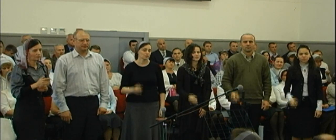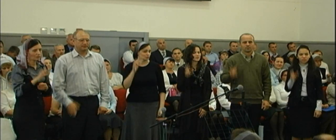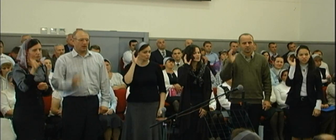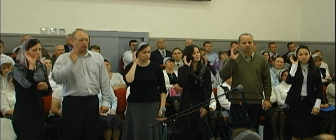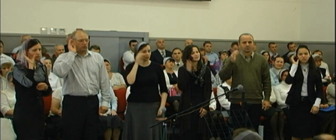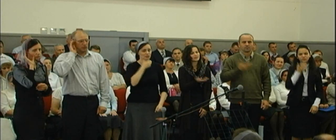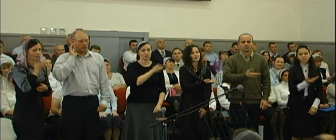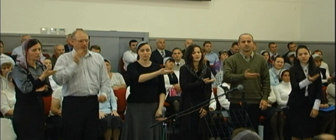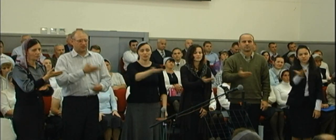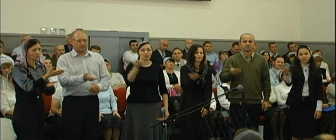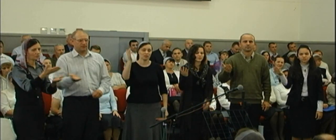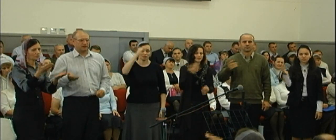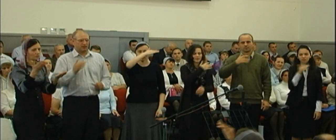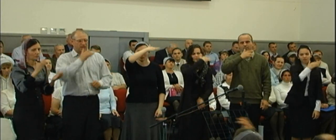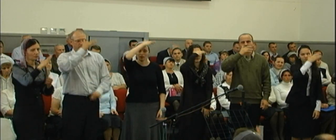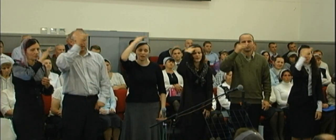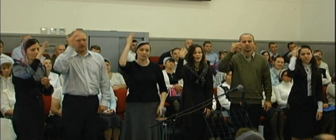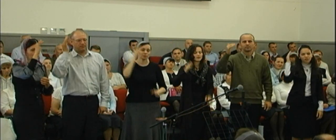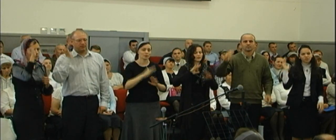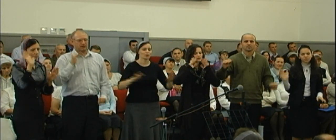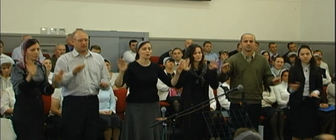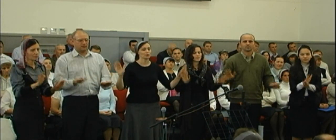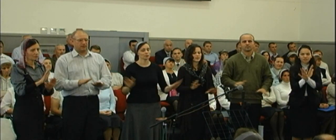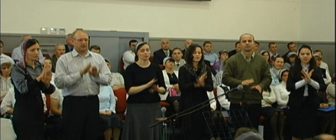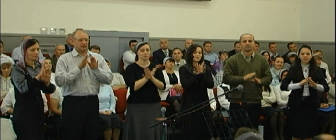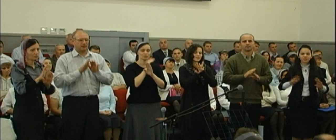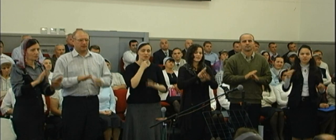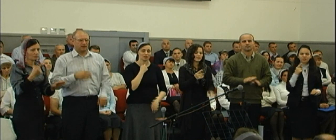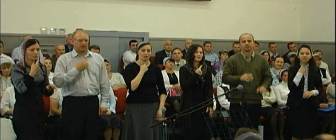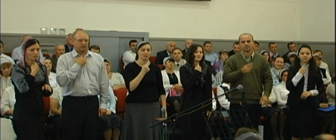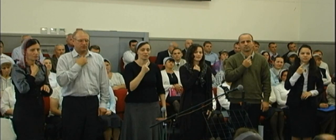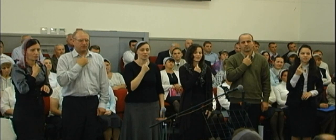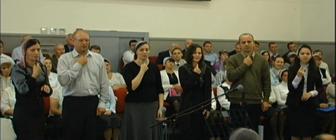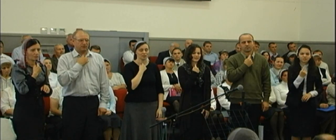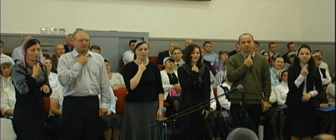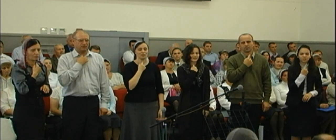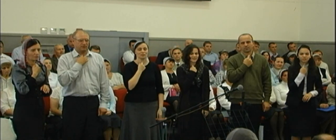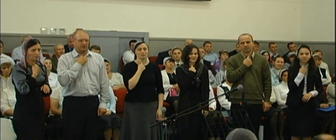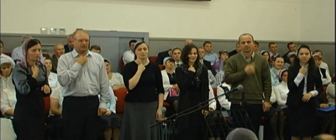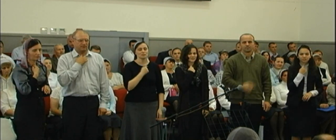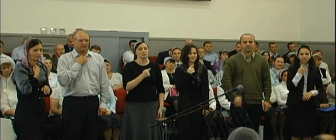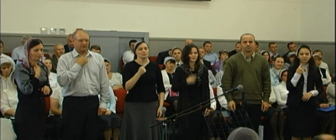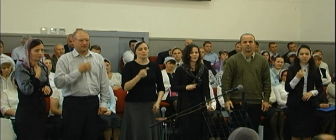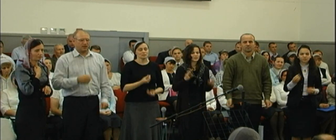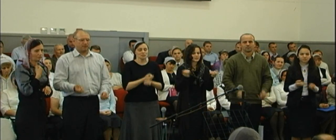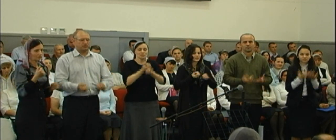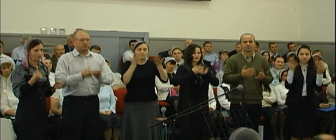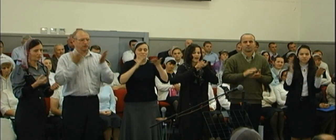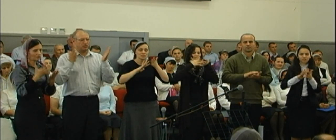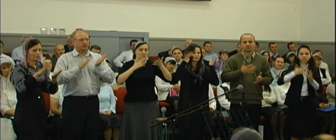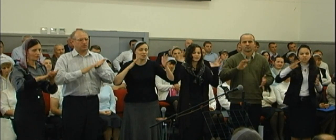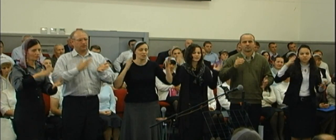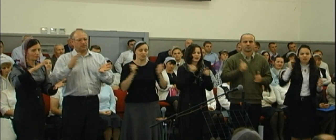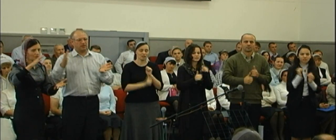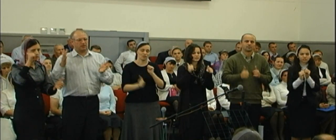Услышал наше неземное пенье Христу вспыхну